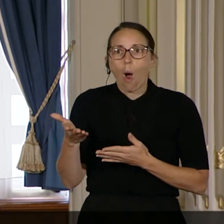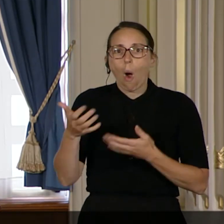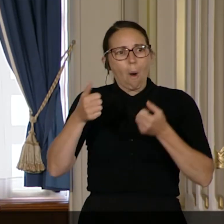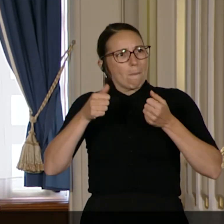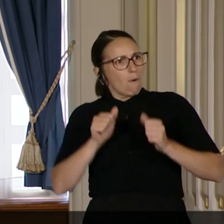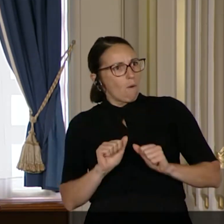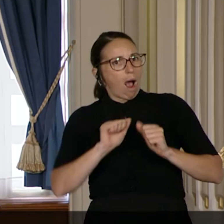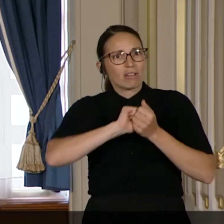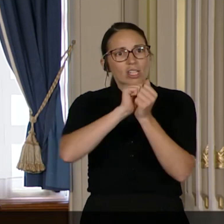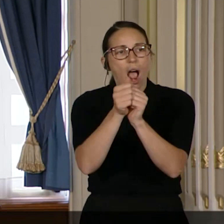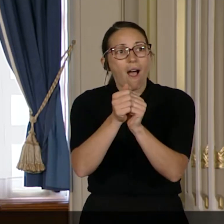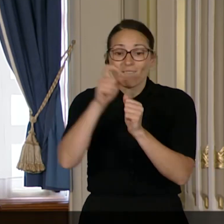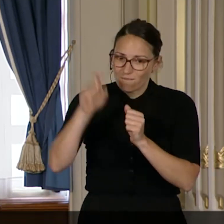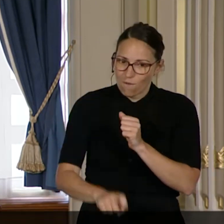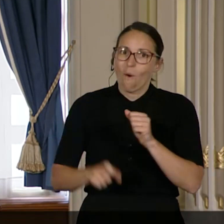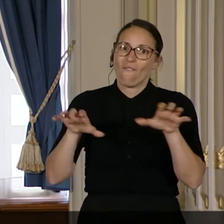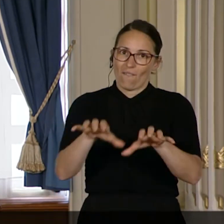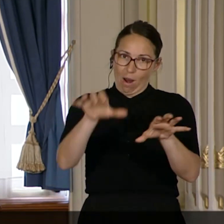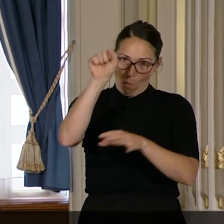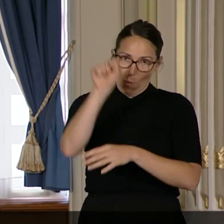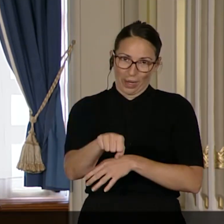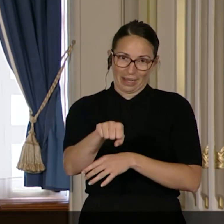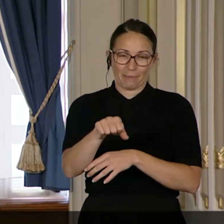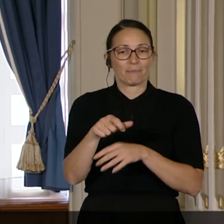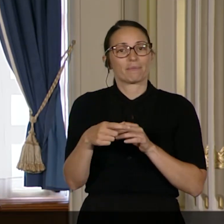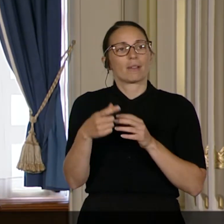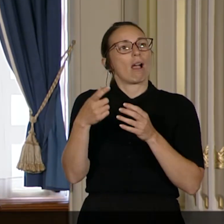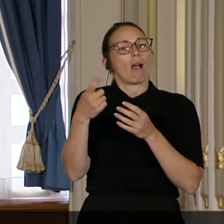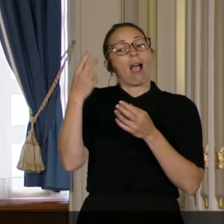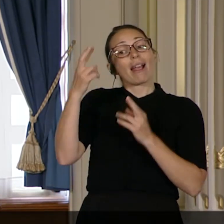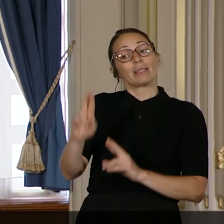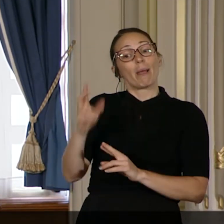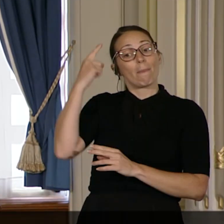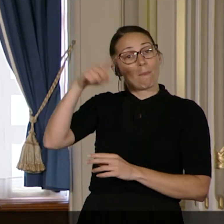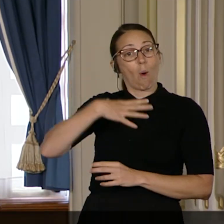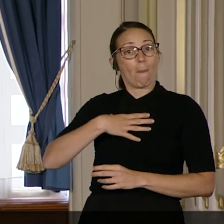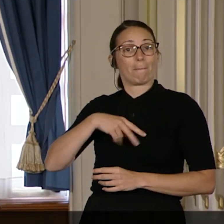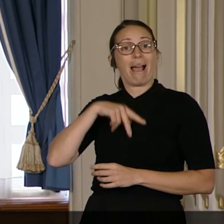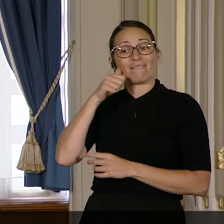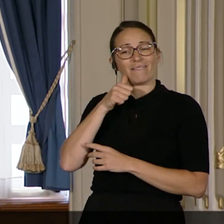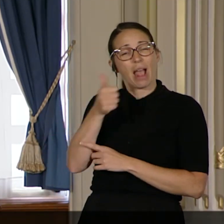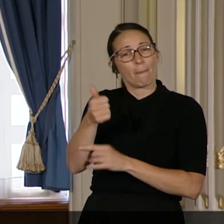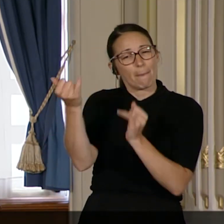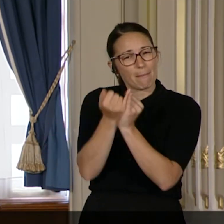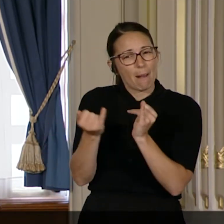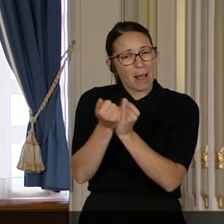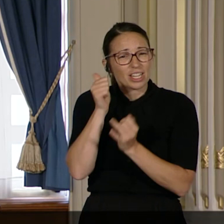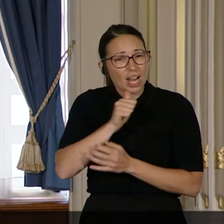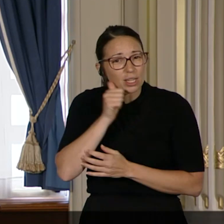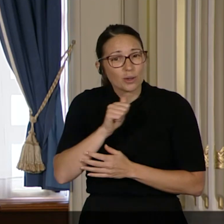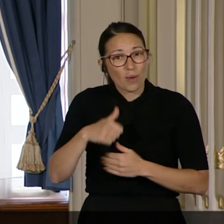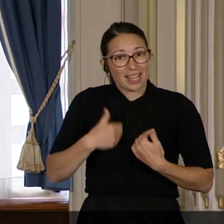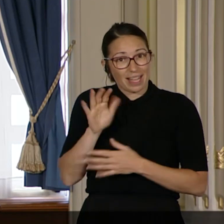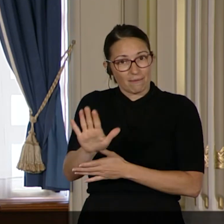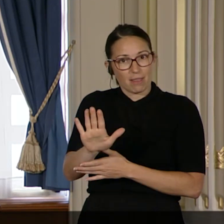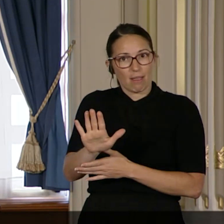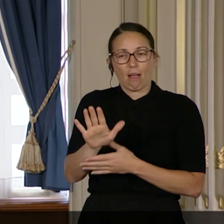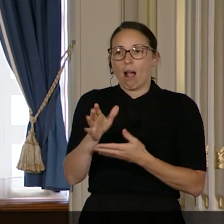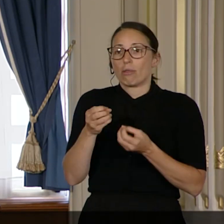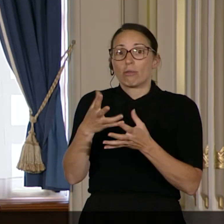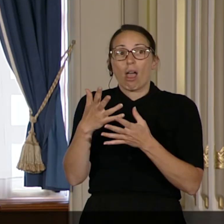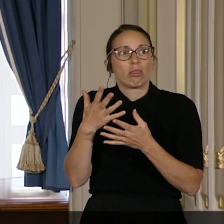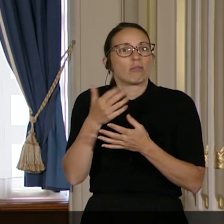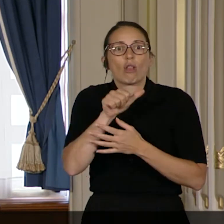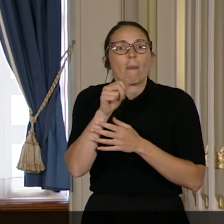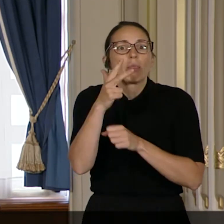pouvoir de changer, on se doit de le faire. Par respect pour ma fille, qui se bat chaque jour de sa vie et à qui on avait donné